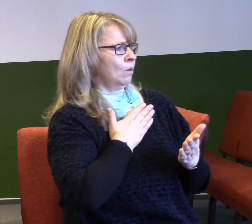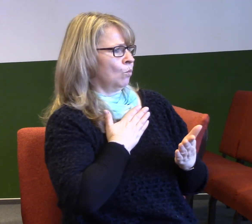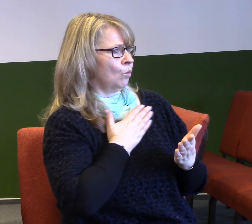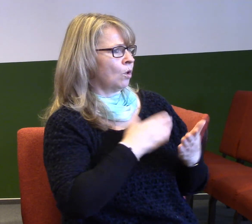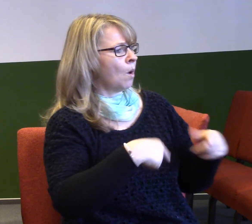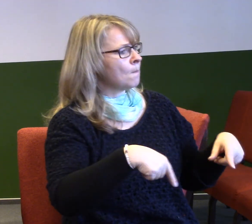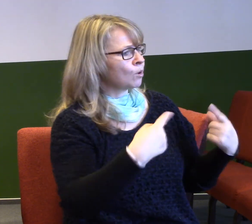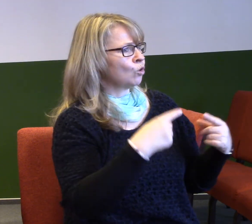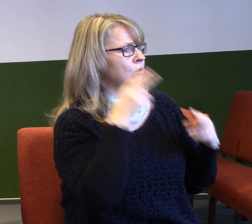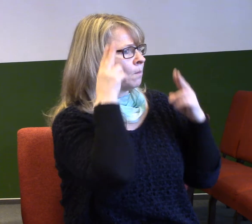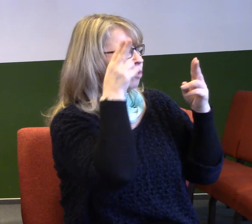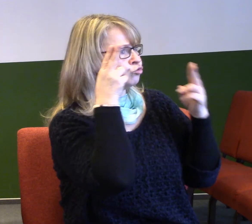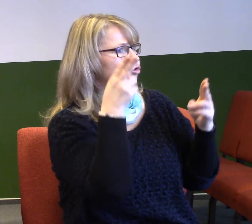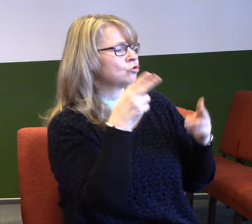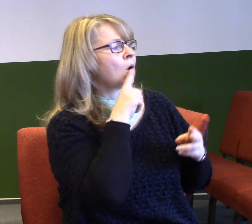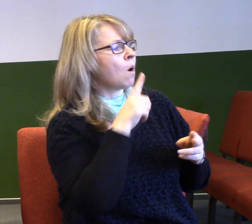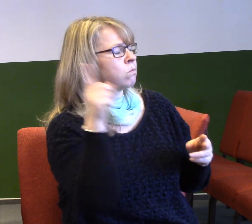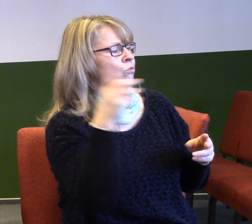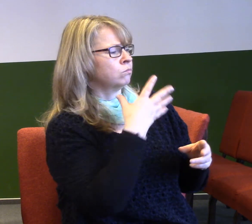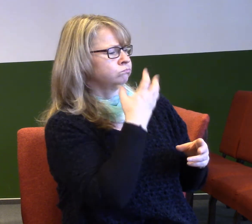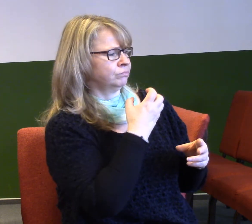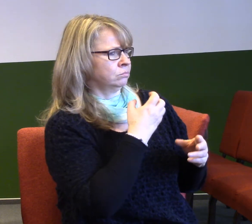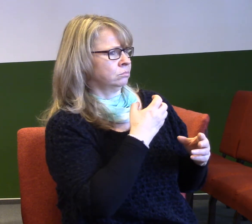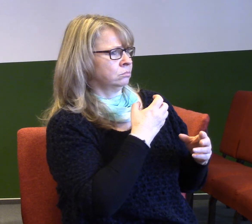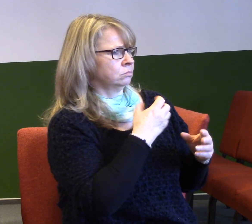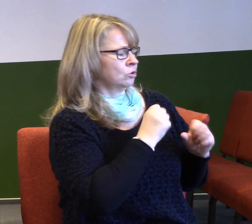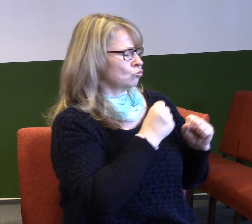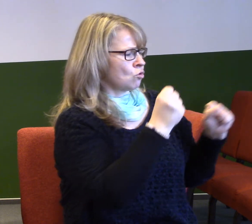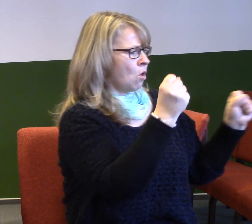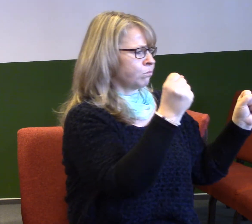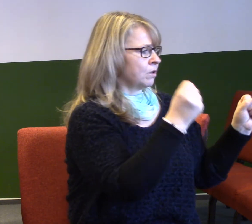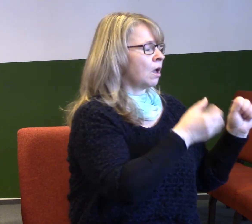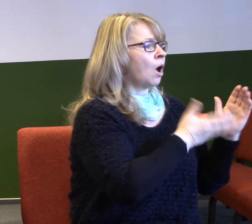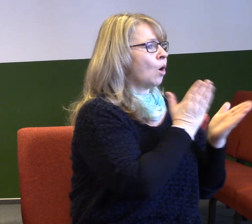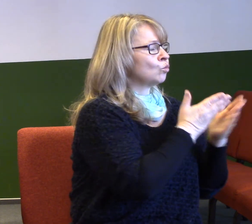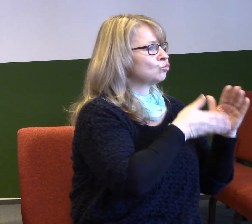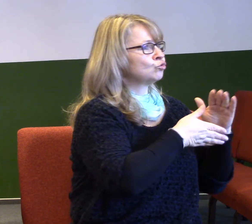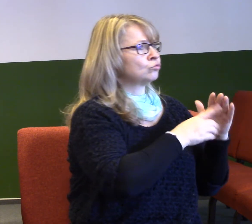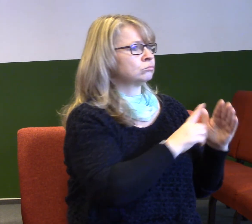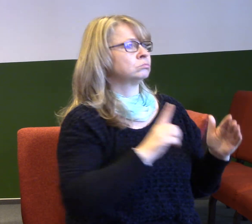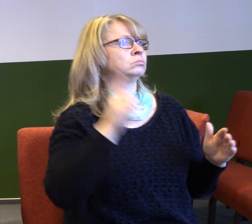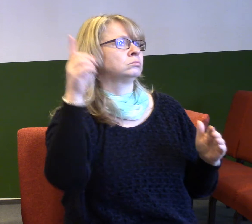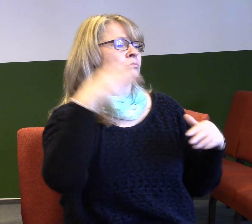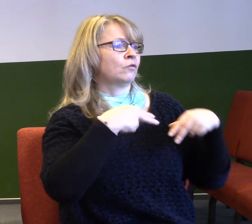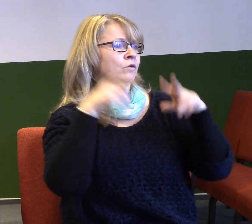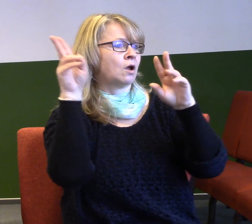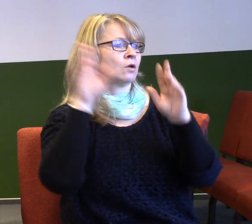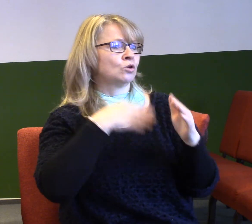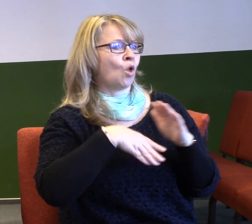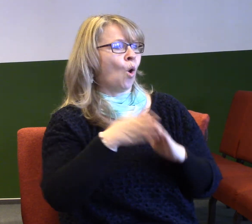splanul hněvem a odešel. Půjdeme do jiného příběhu. Je to příběh z života Ježíše u Lukáše v sedmé